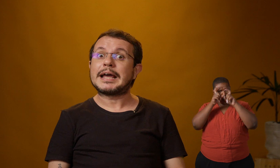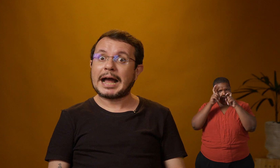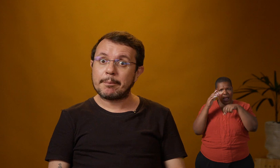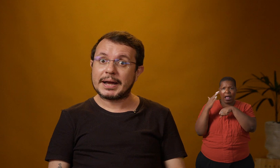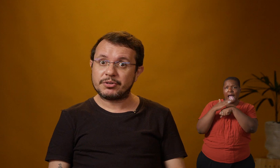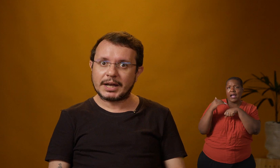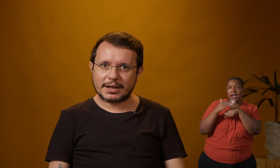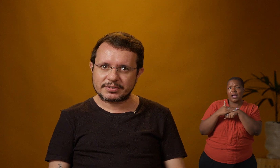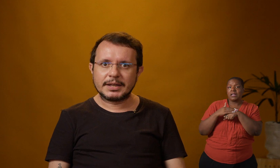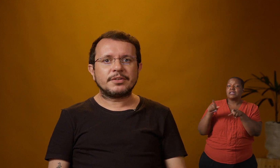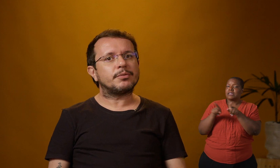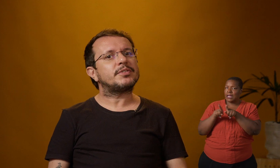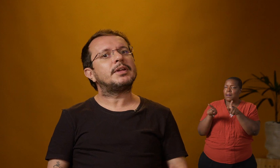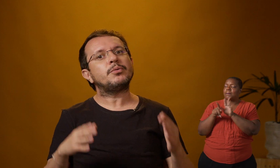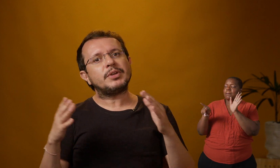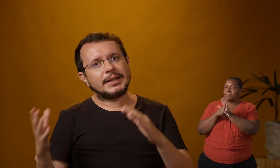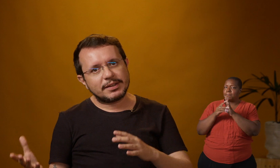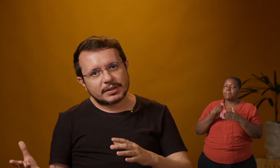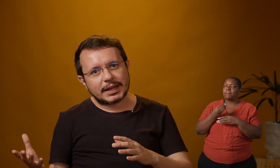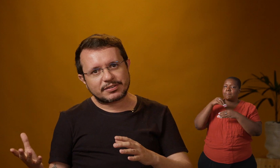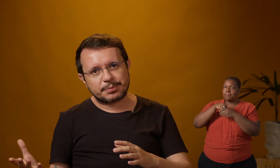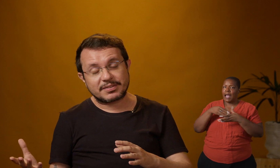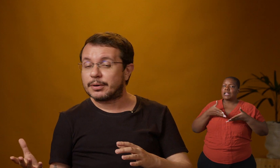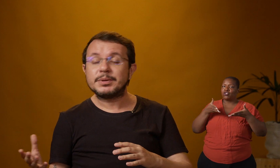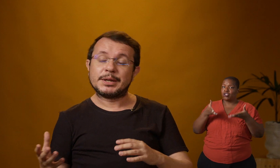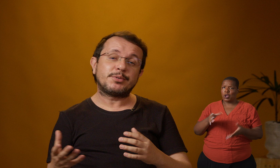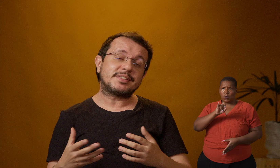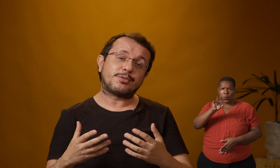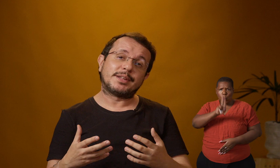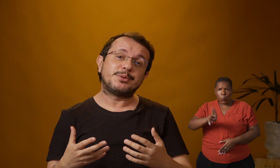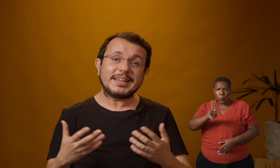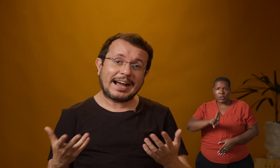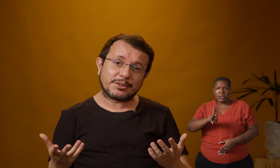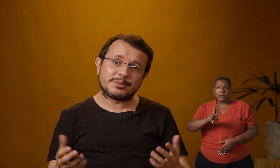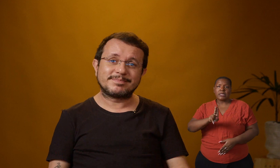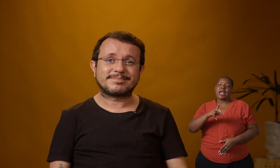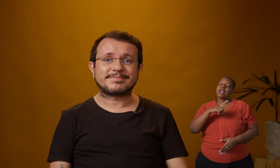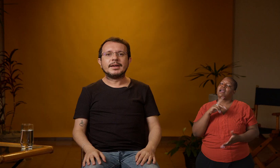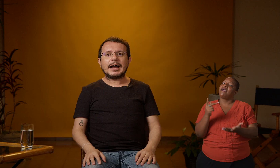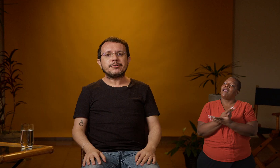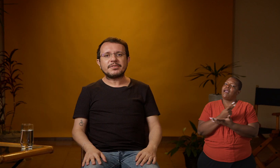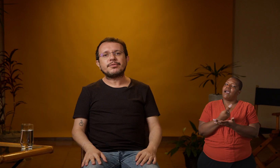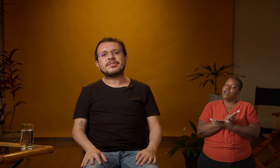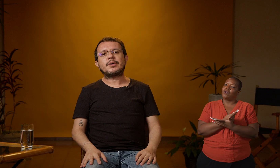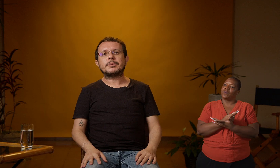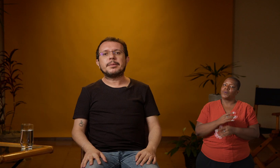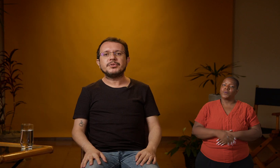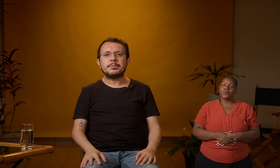gramaticais. Se você não utiliza essa expressão, você está falando errado. A expressão facial também é muito